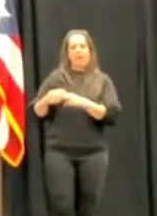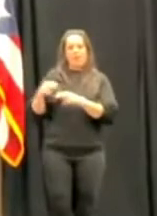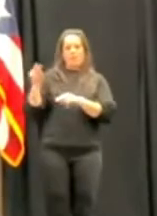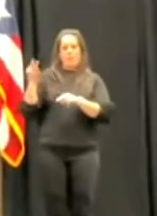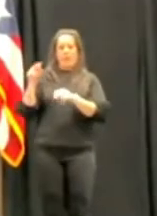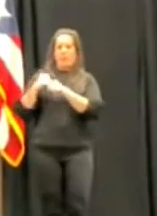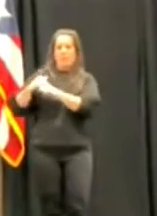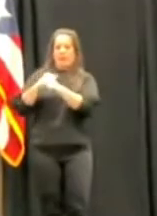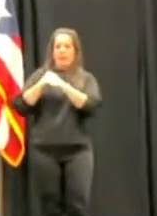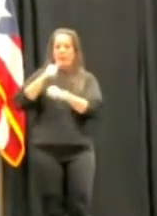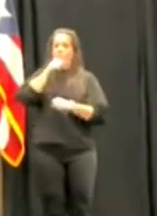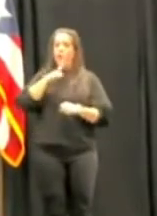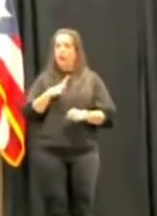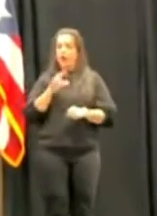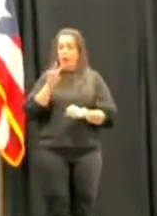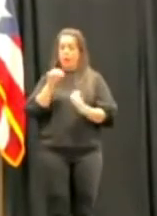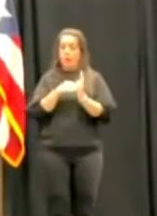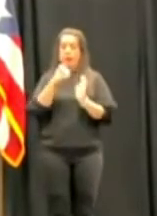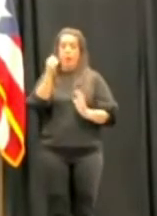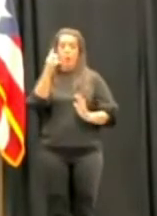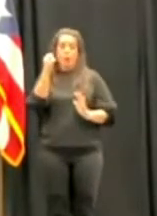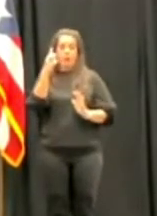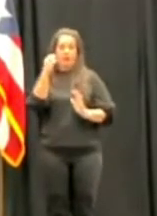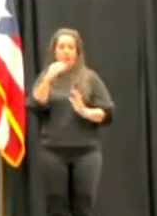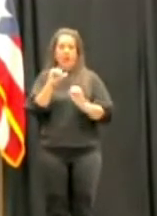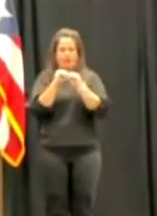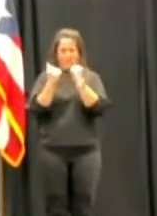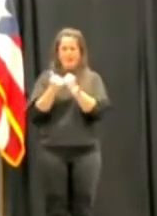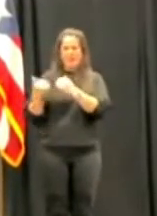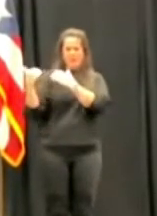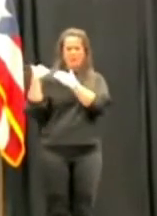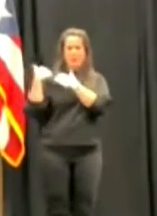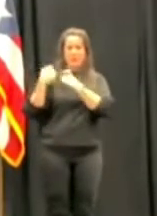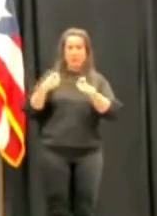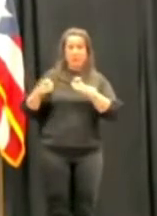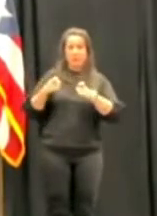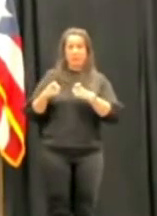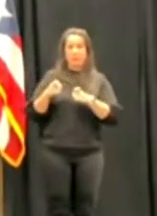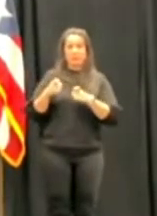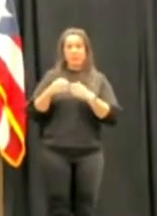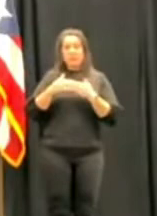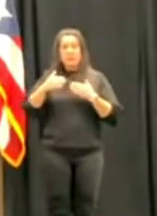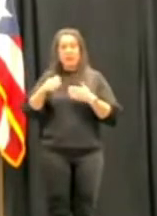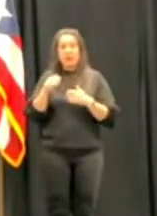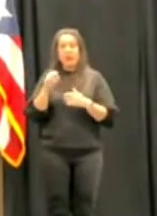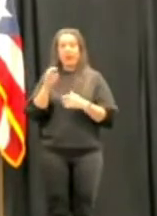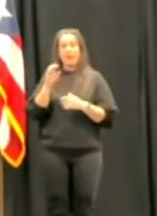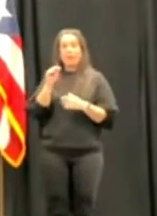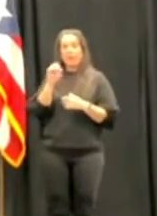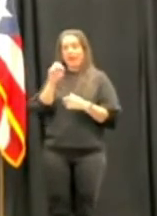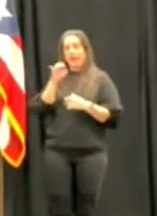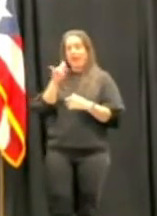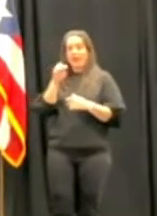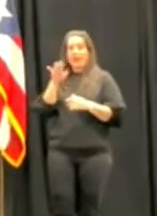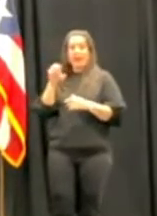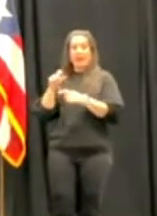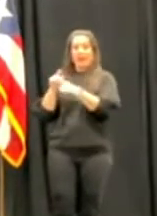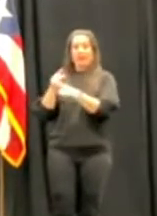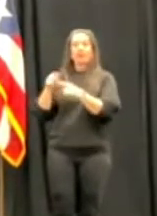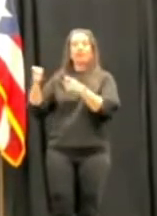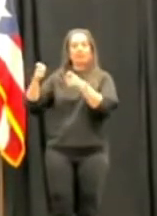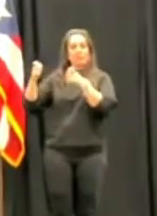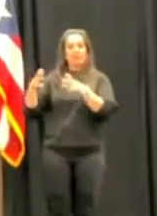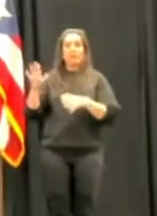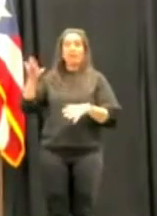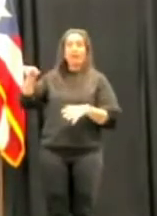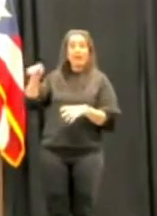en el 2011 y posteriormente a Maritere jueza del apelativo. Mire gobernador